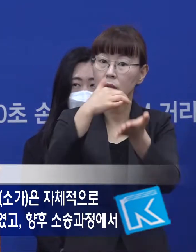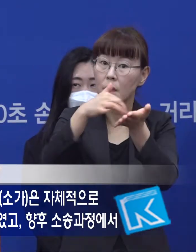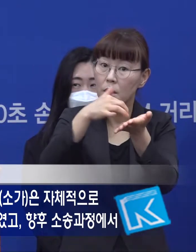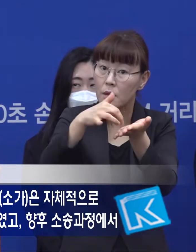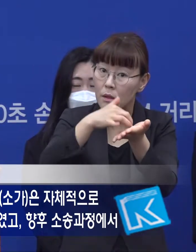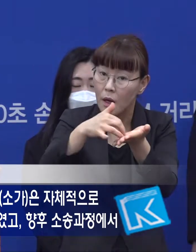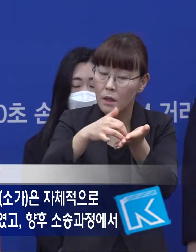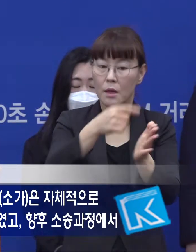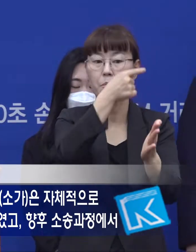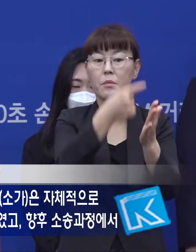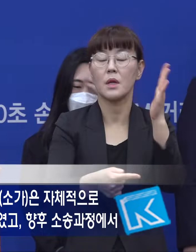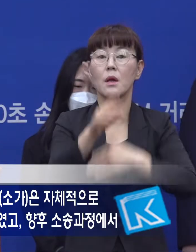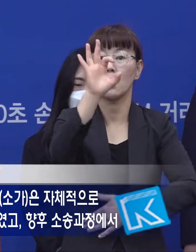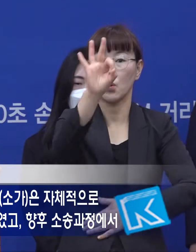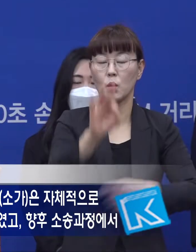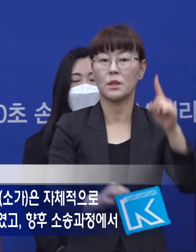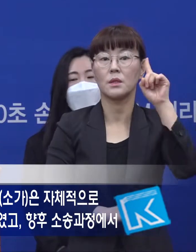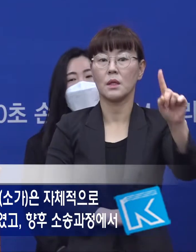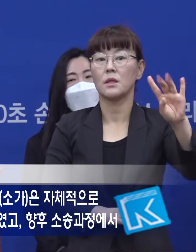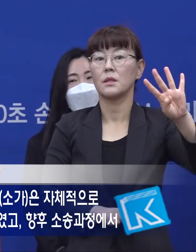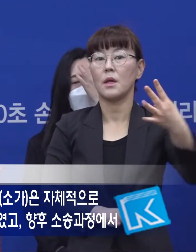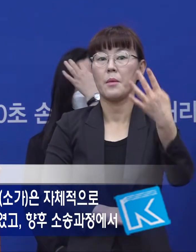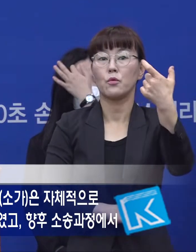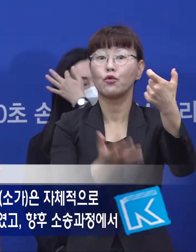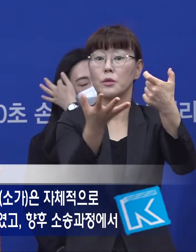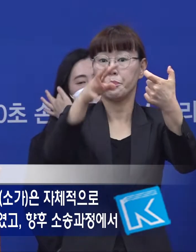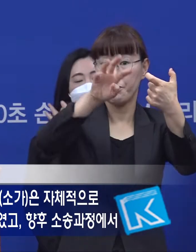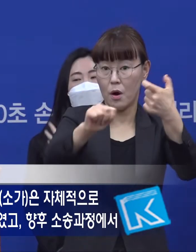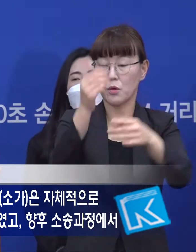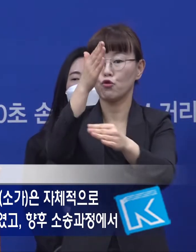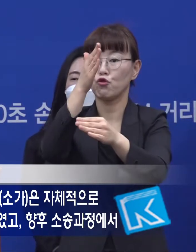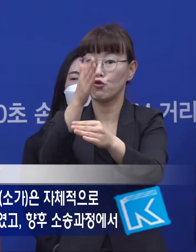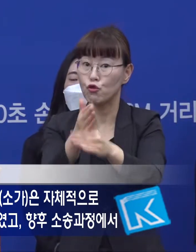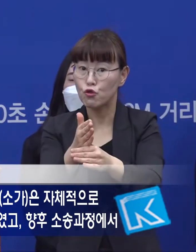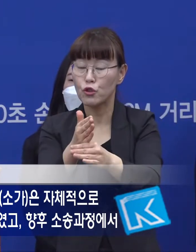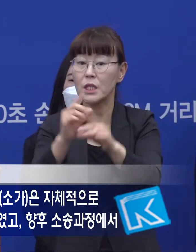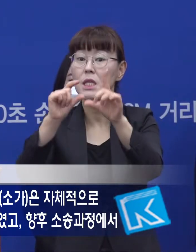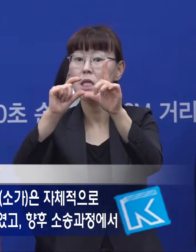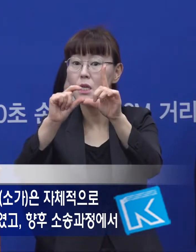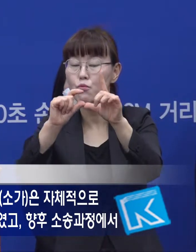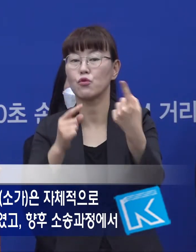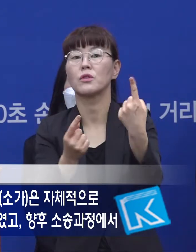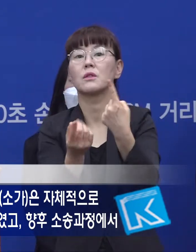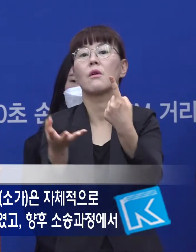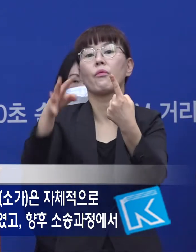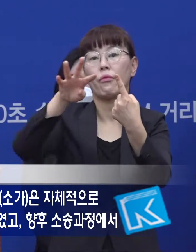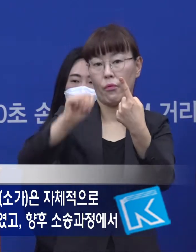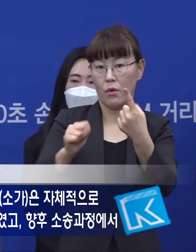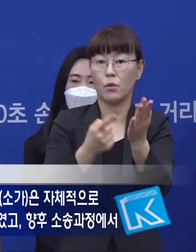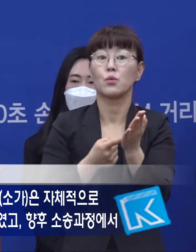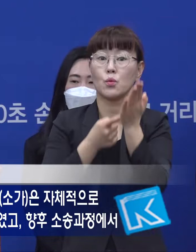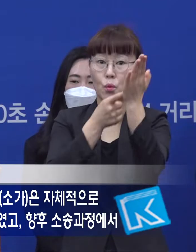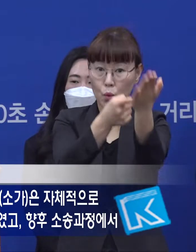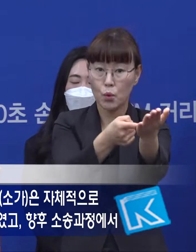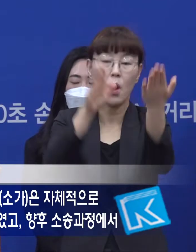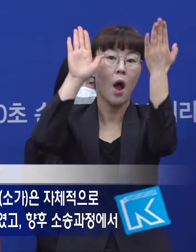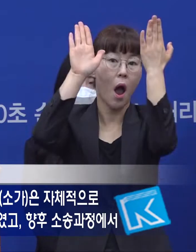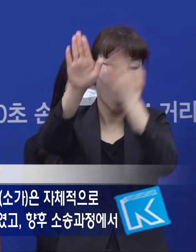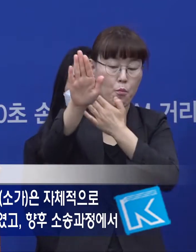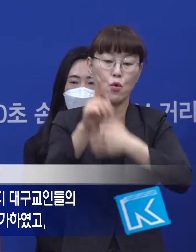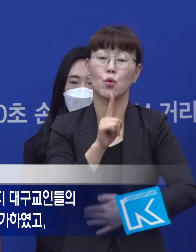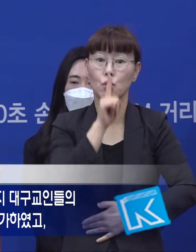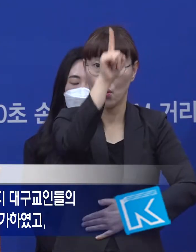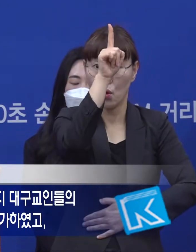피해액 약 1,460억 원 중 그 일부인 1,000억 원으로 하였고 향후 소송